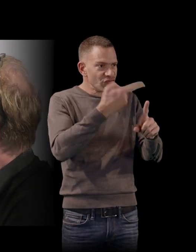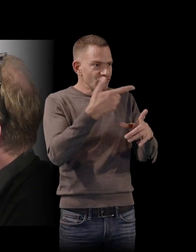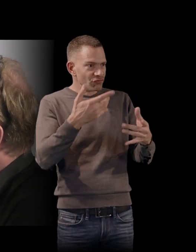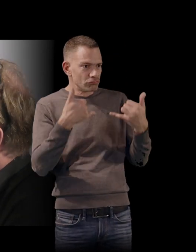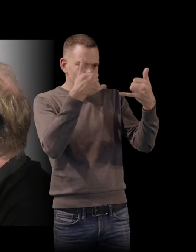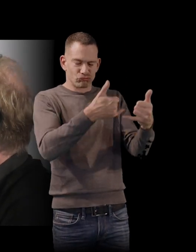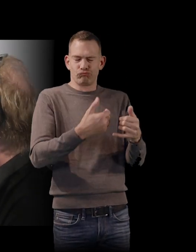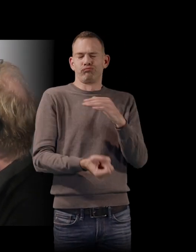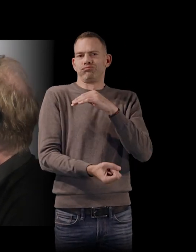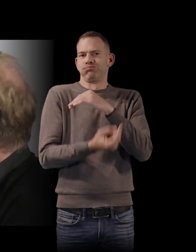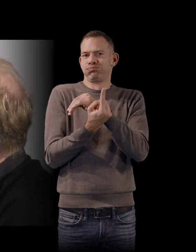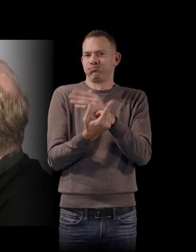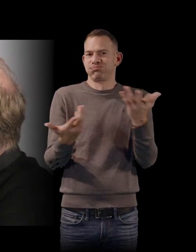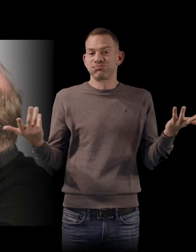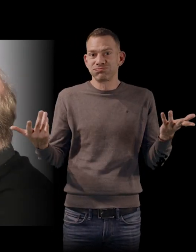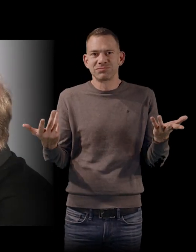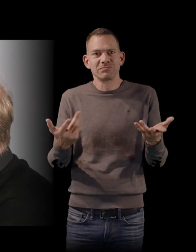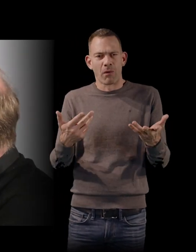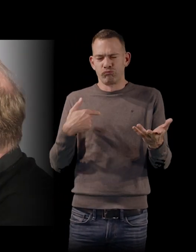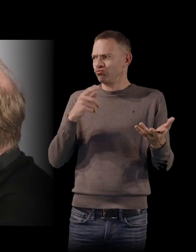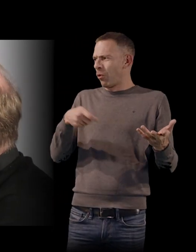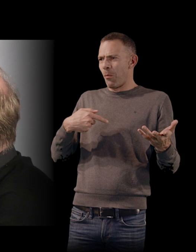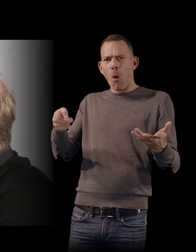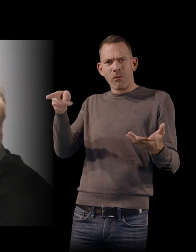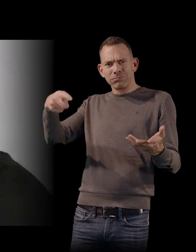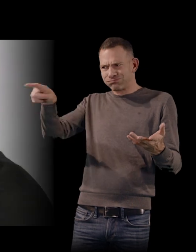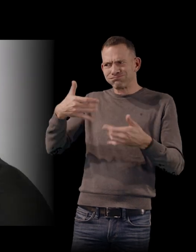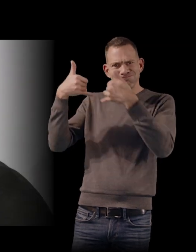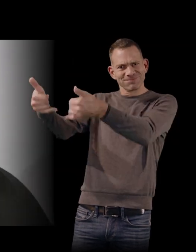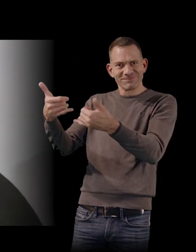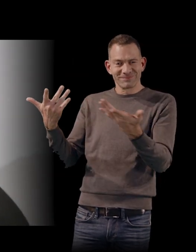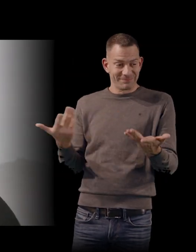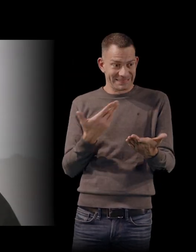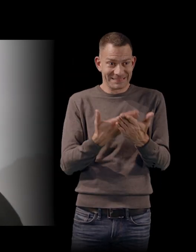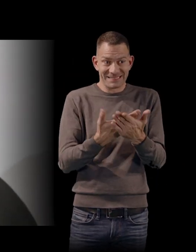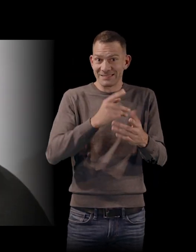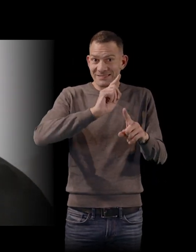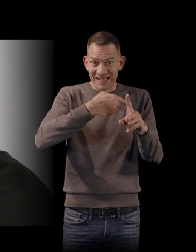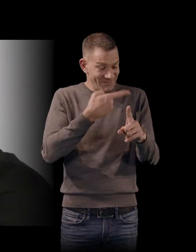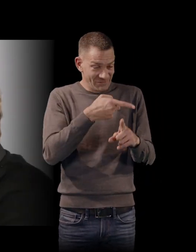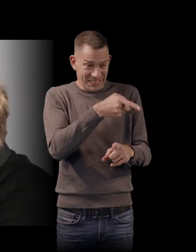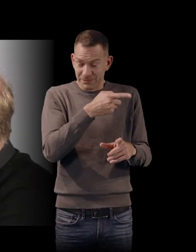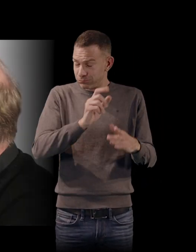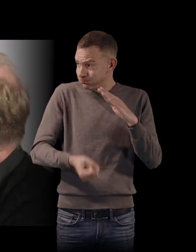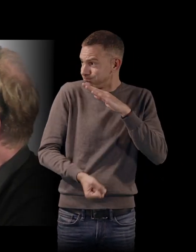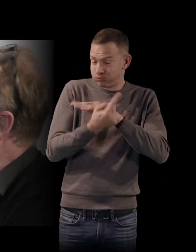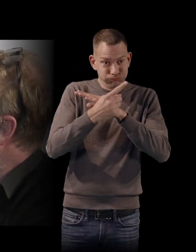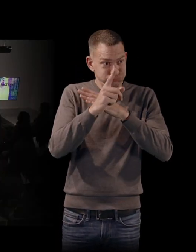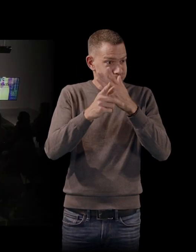alors même que tout dit que ça va se passer autrement. L'incongruité du film, sa singularité va jusque-là, finalement. Justement, et c'est là